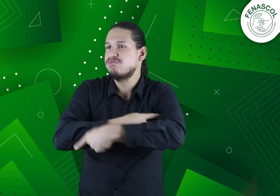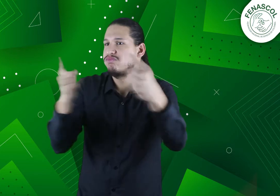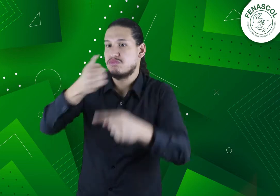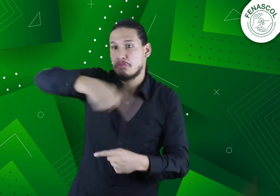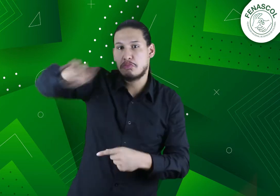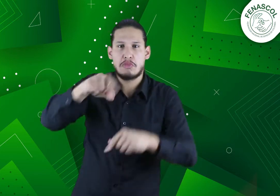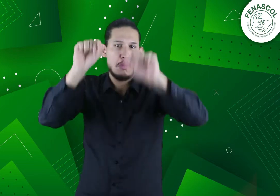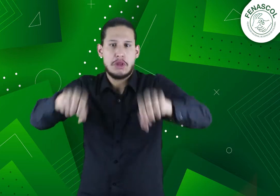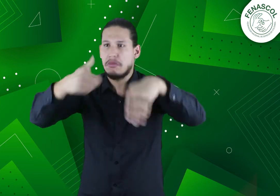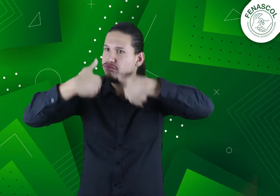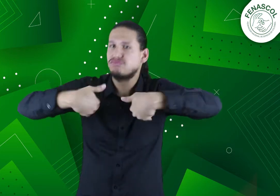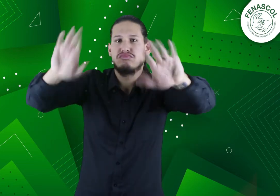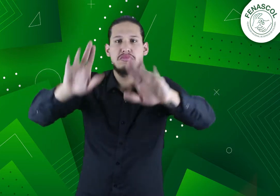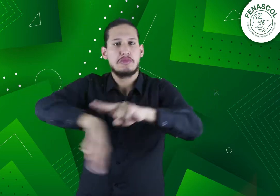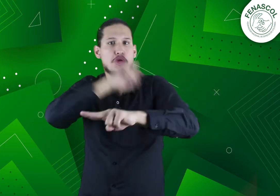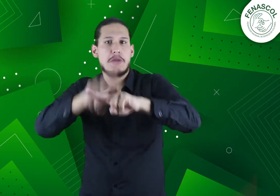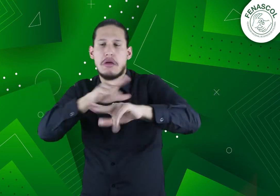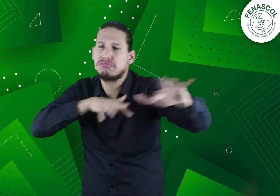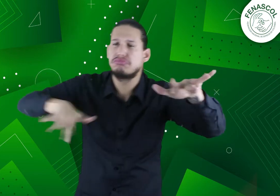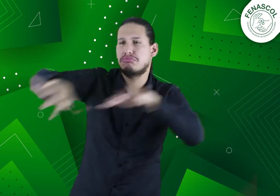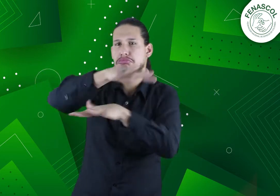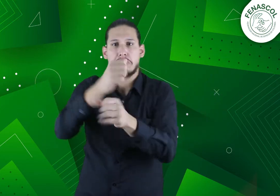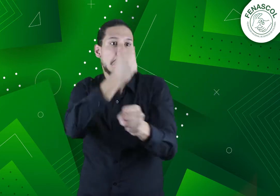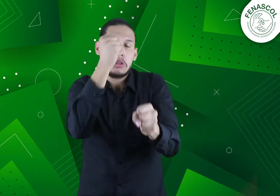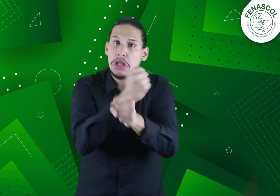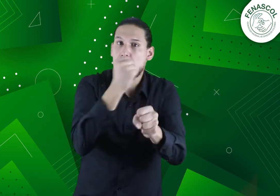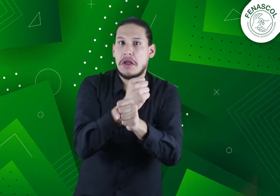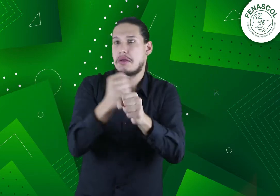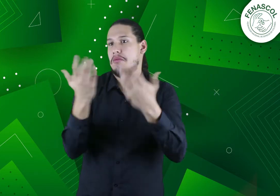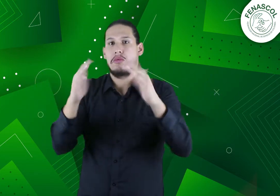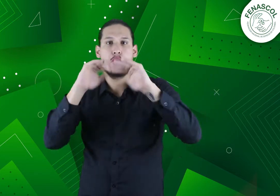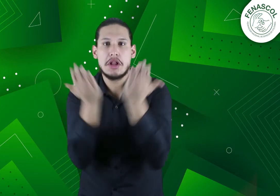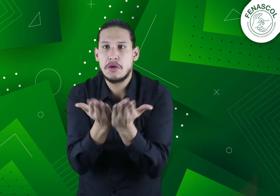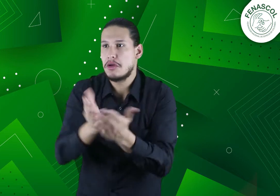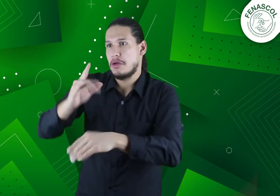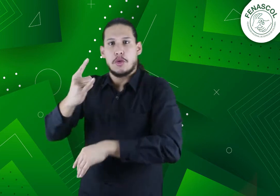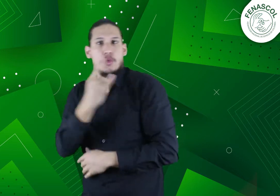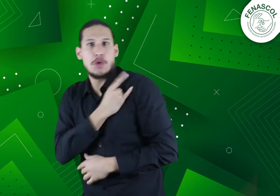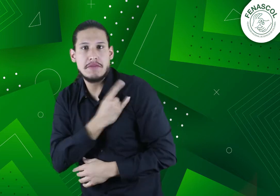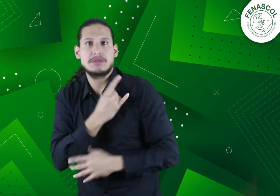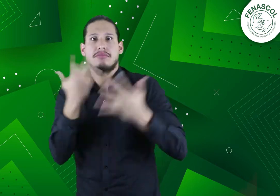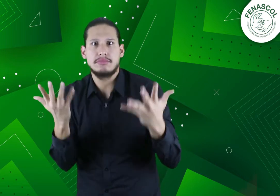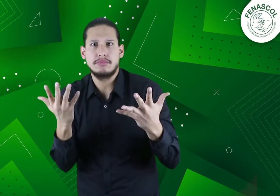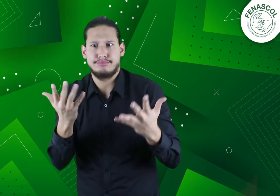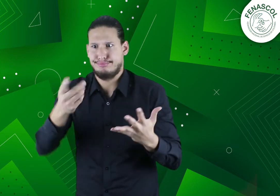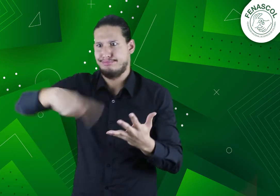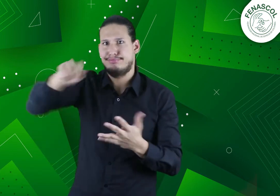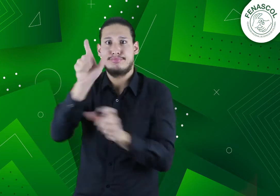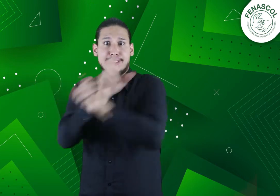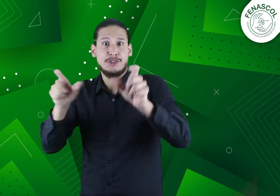cese y las actividades se puedan realizar sin restricciones y todos puedan volver normalmente a sus lugares de trabajo, estudios,